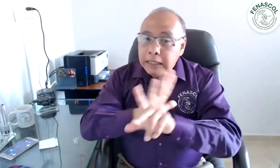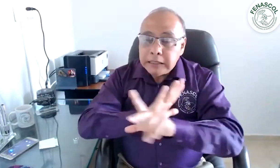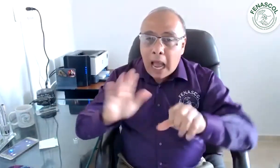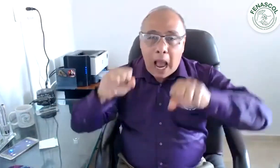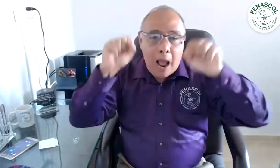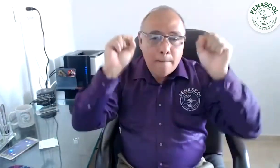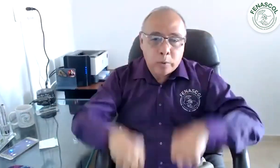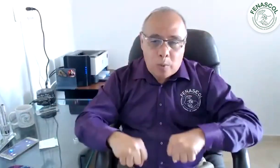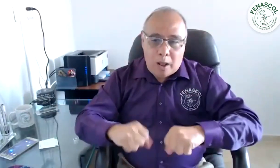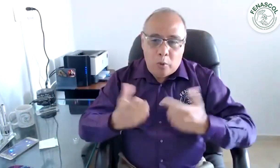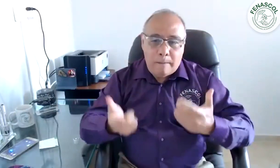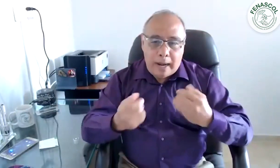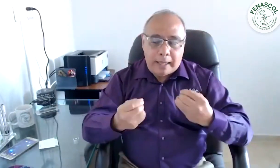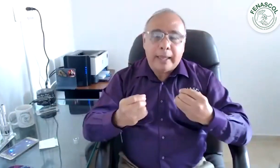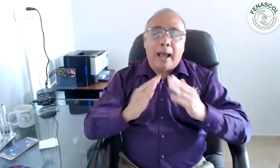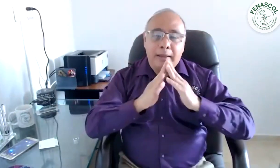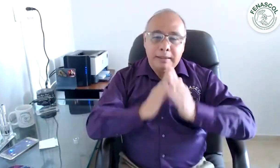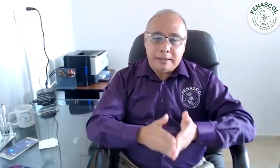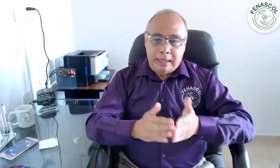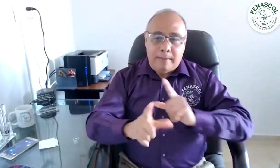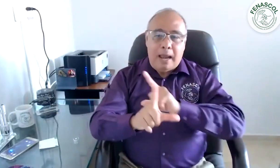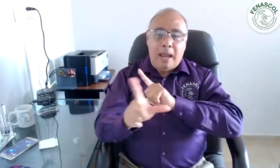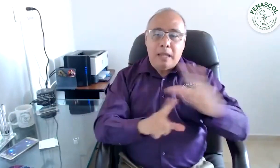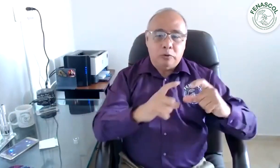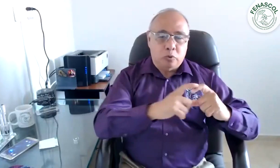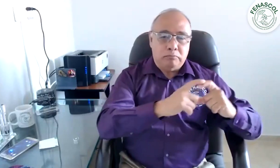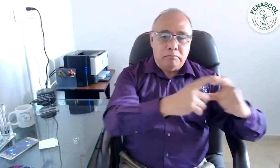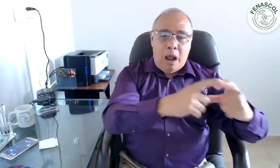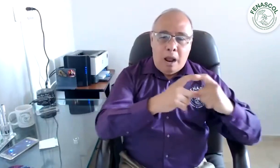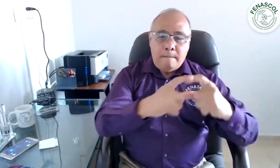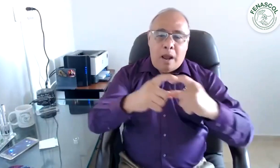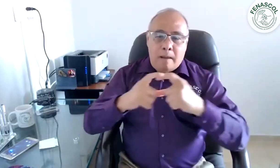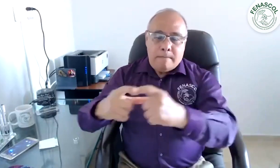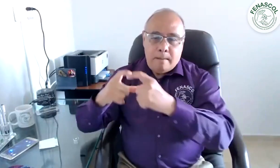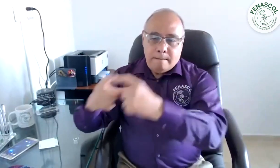tiempo por trámites legales que esperamos se den antes de finalizar el año.